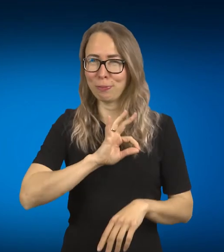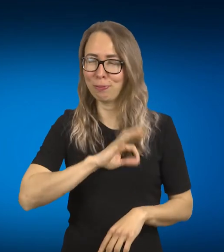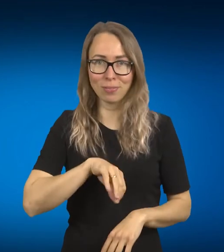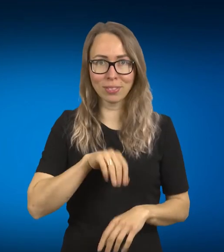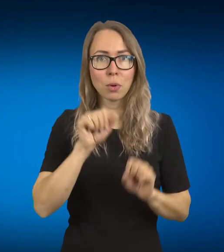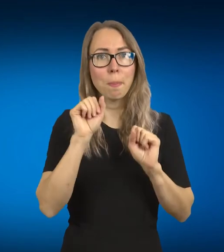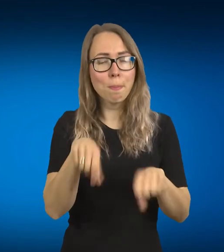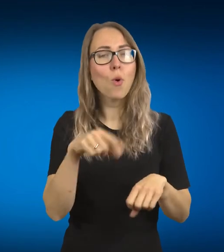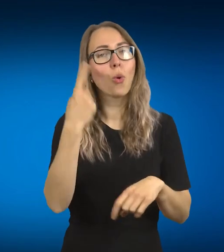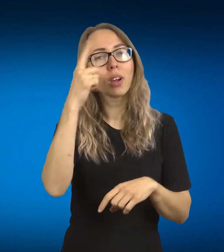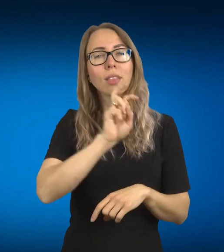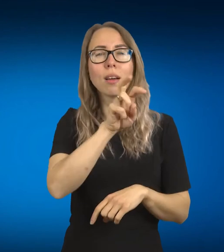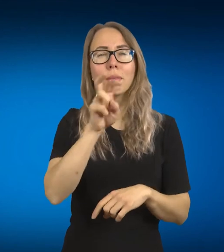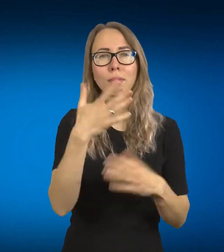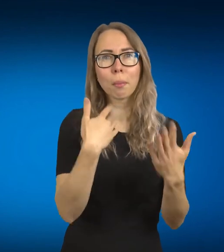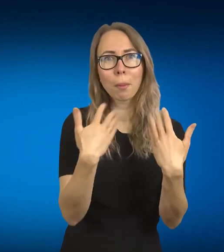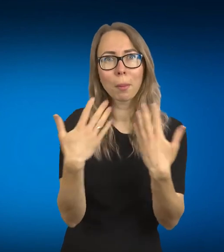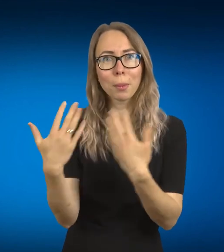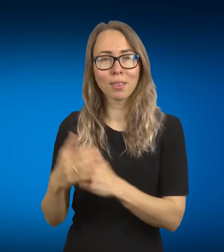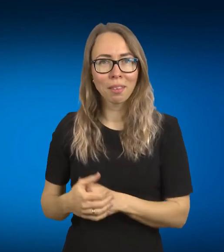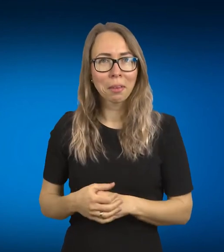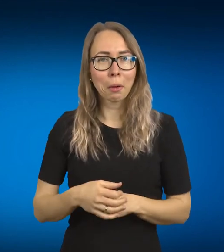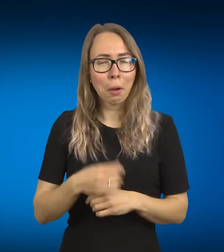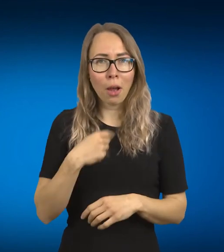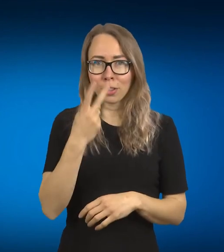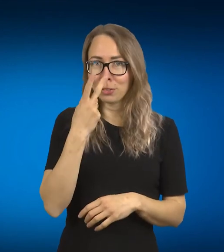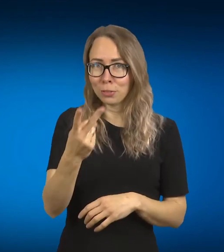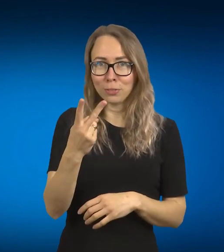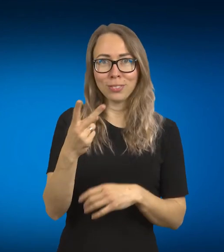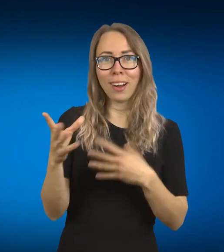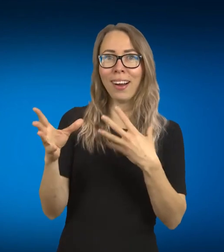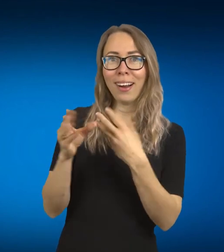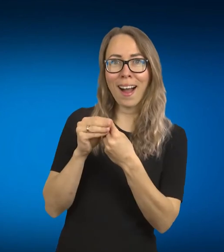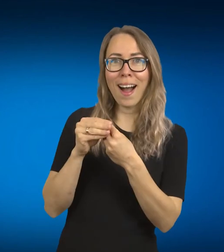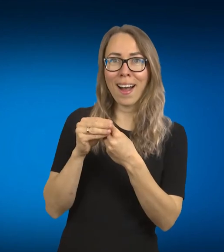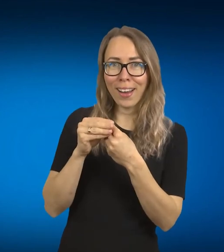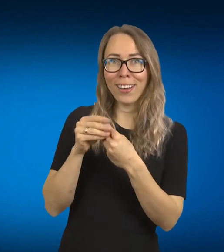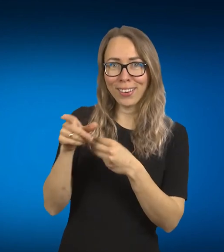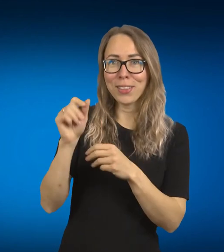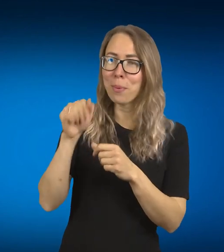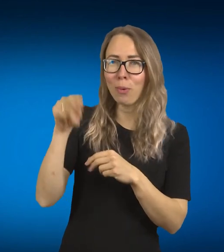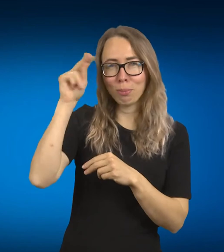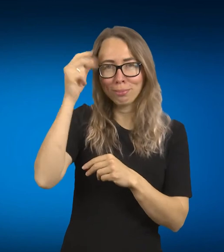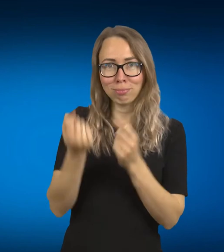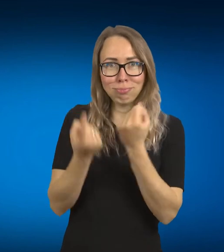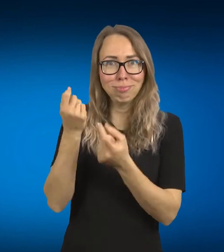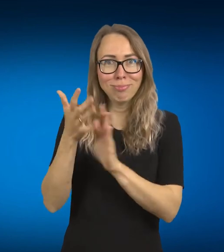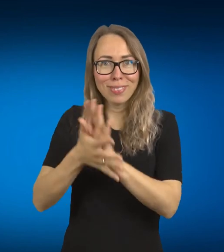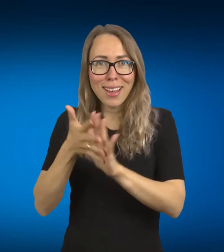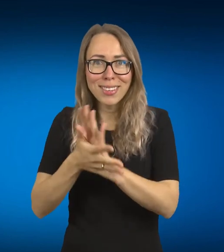žiūrėk, su tavo pagalba Esperanto neprigijo, tai gal prigijas gestų kalba, ar ne, tarptautiniai, tada būtų labai paprasti, nei triukšmo